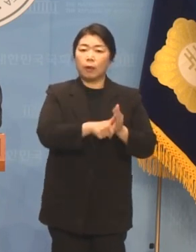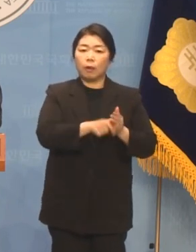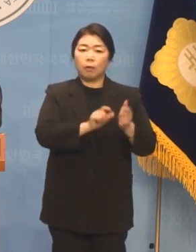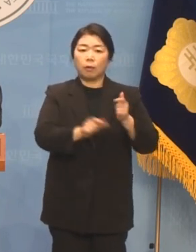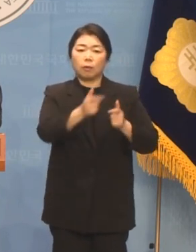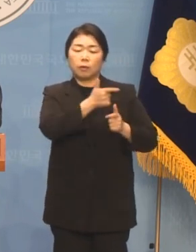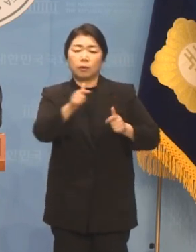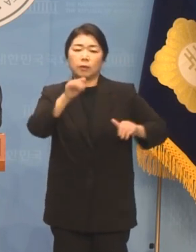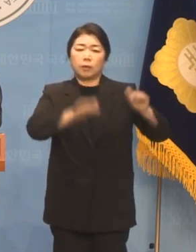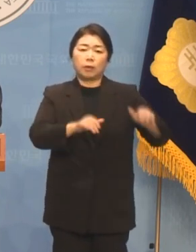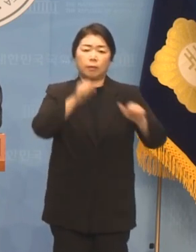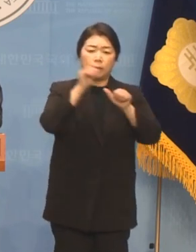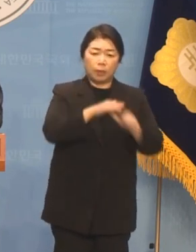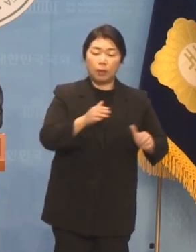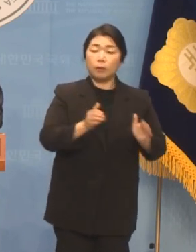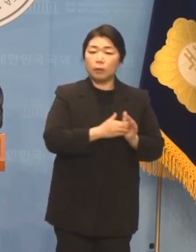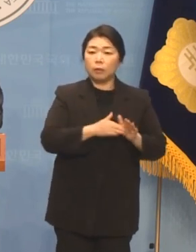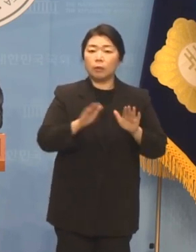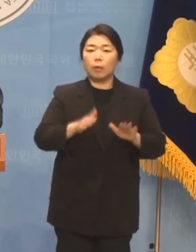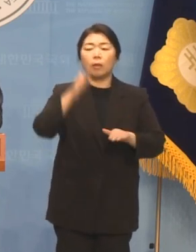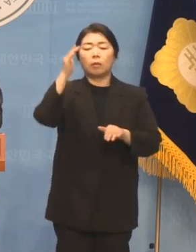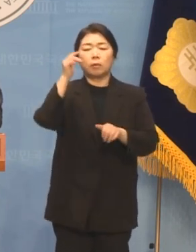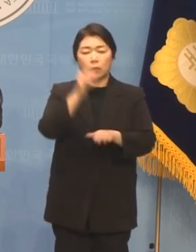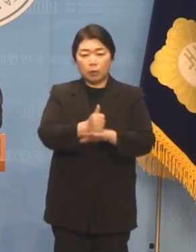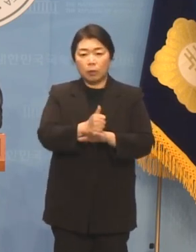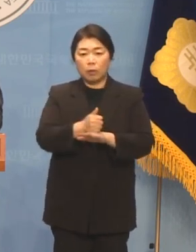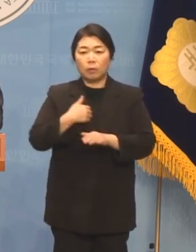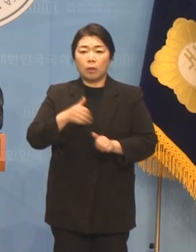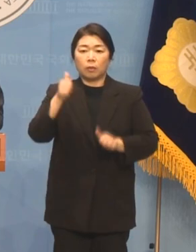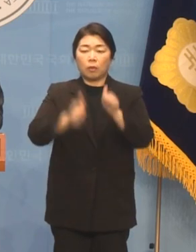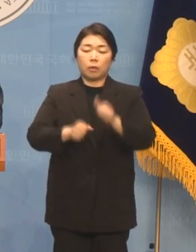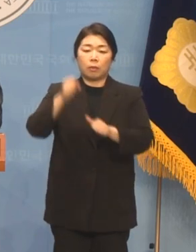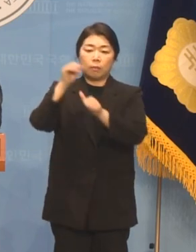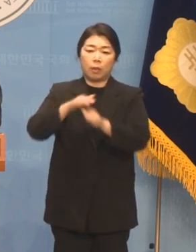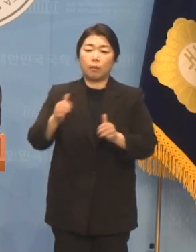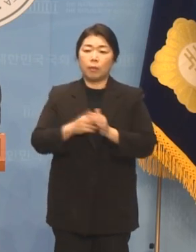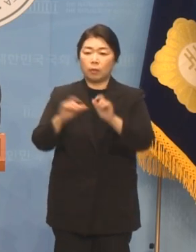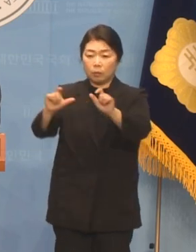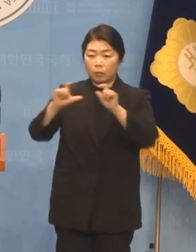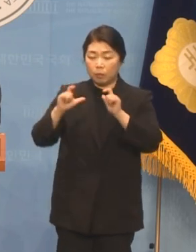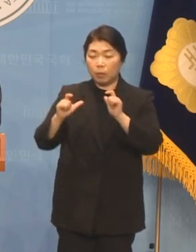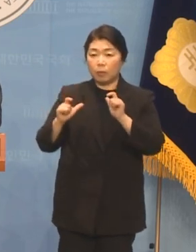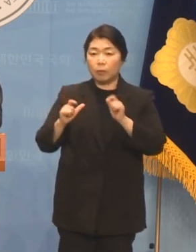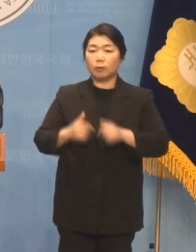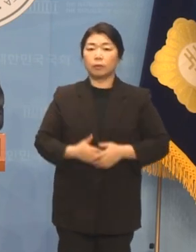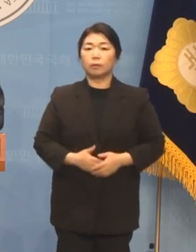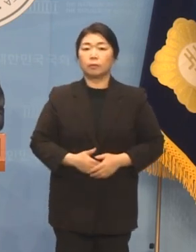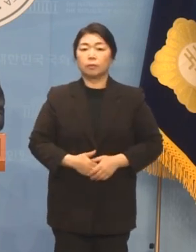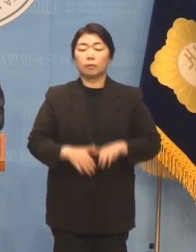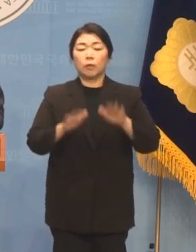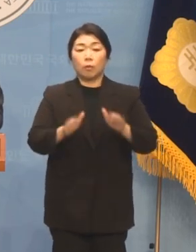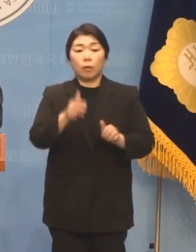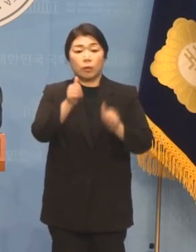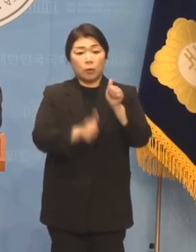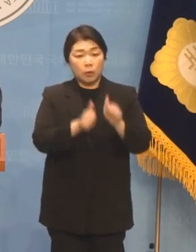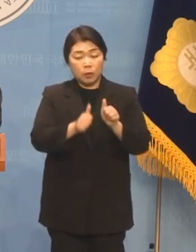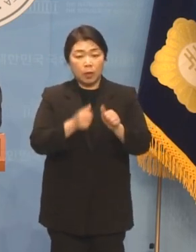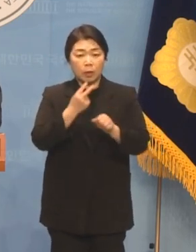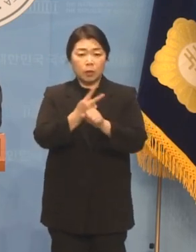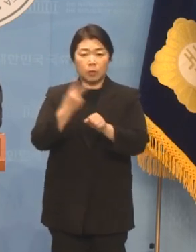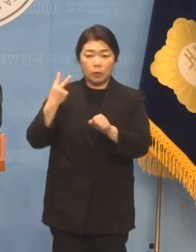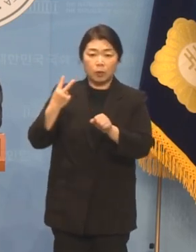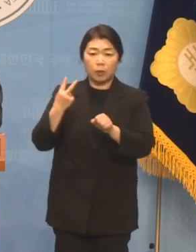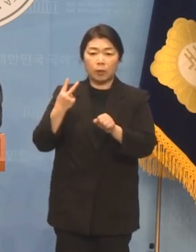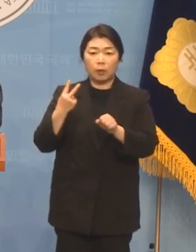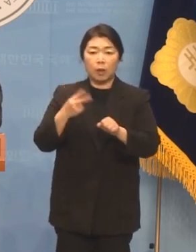차이로 져서 경선에서 패배했다는 통보를 받았습니다 이번 경선이 2년 전에